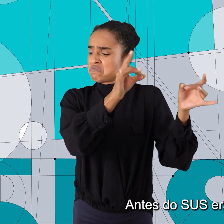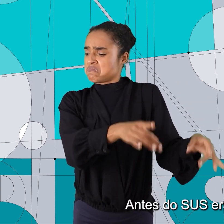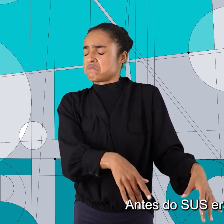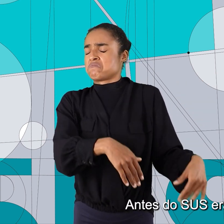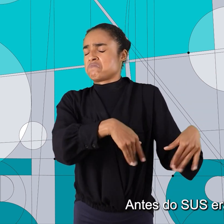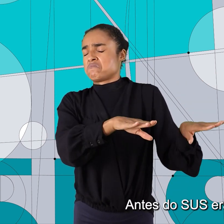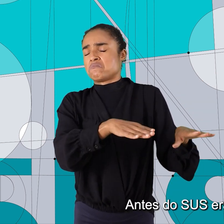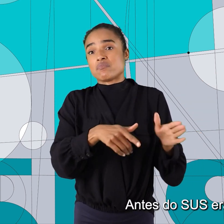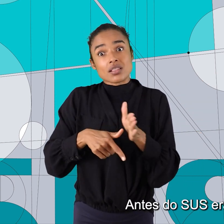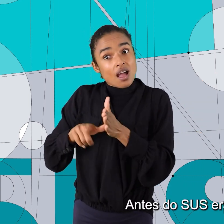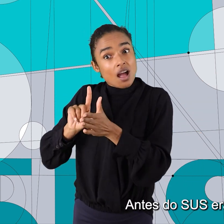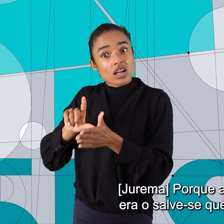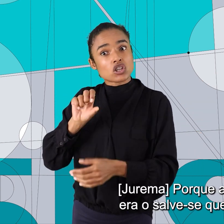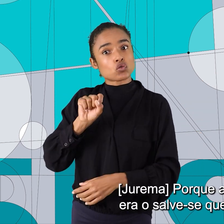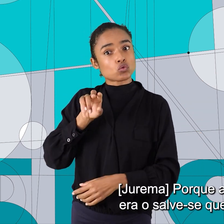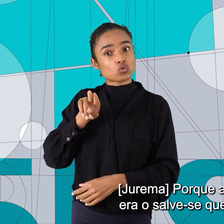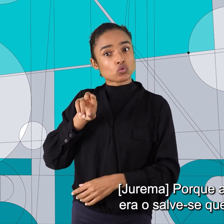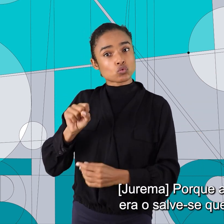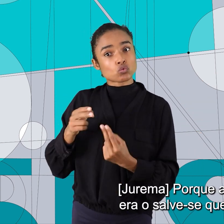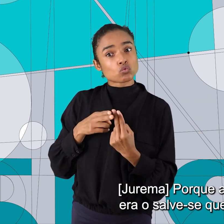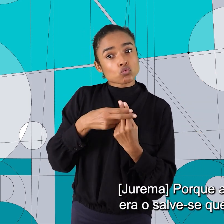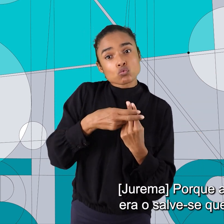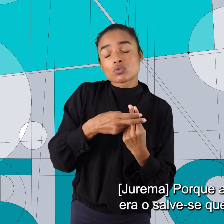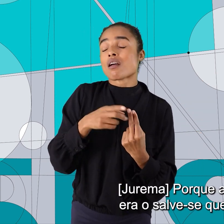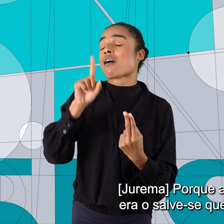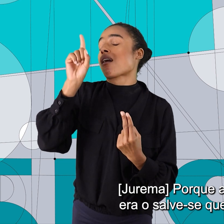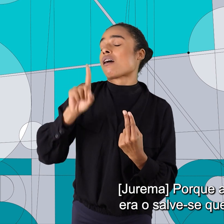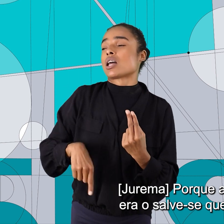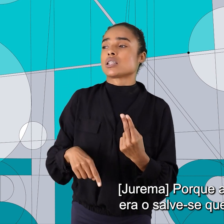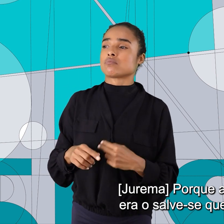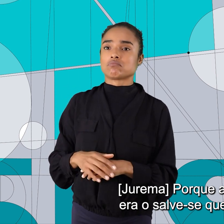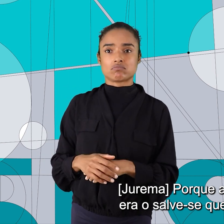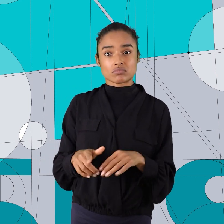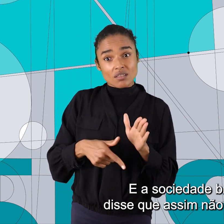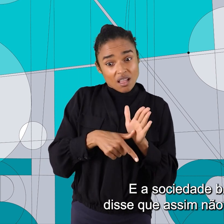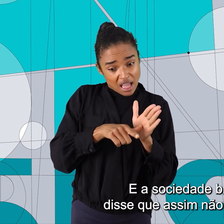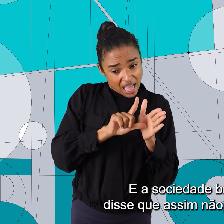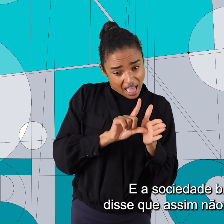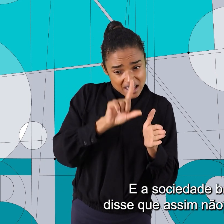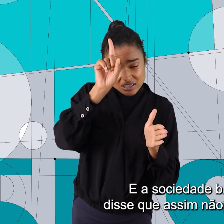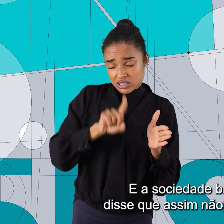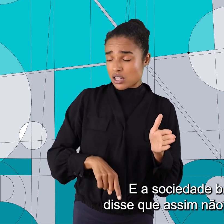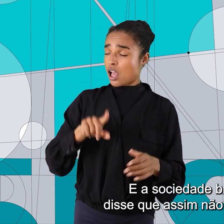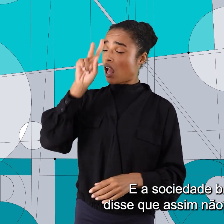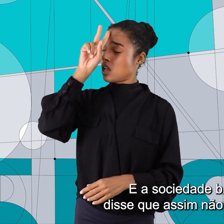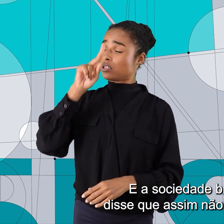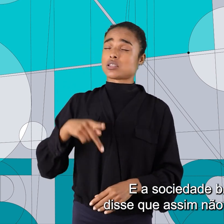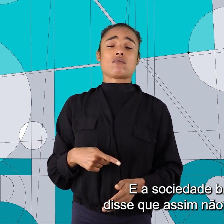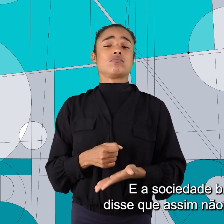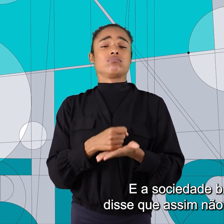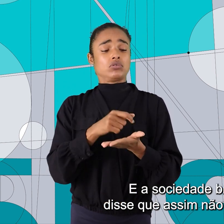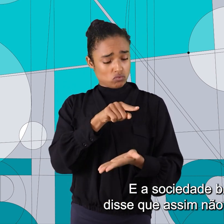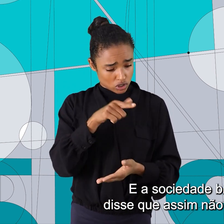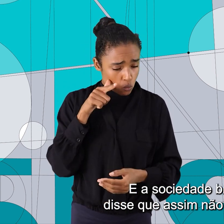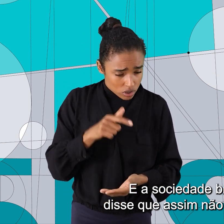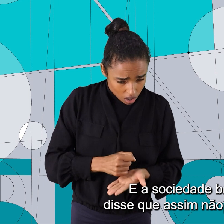Antes do SUS, era assim. Porque, antes dele, era o salve-se quem puder. E a sociedade brasileira disse que assim não